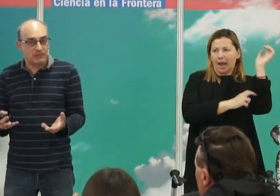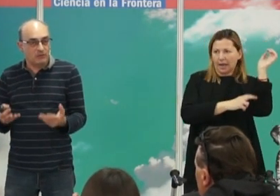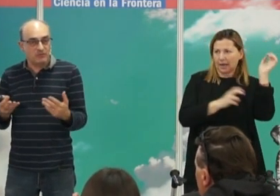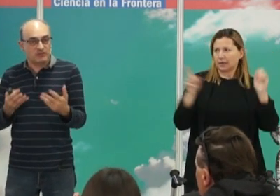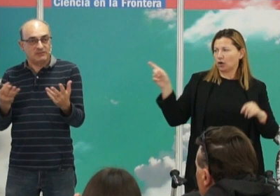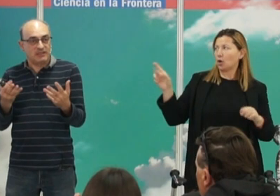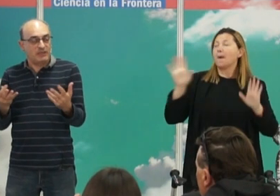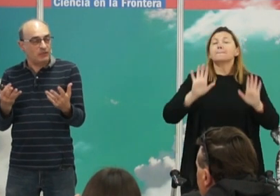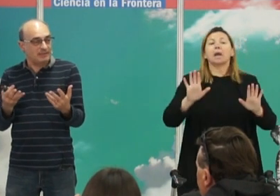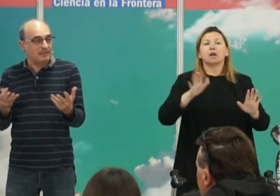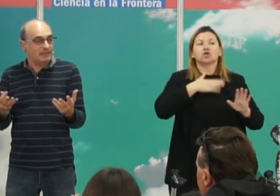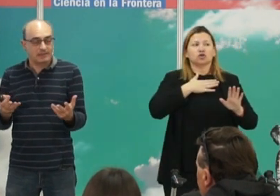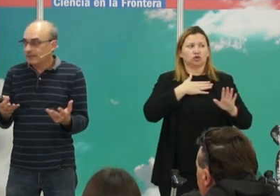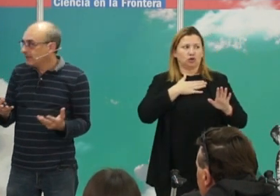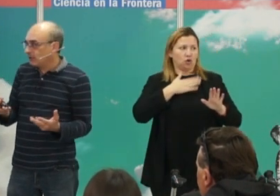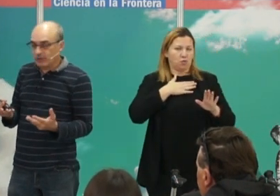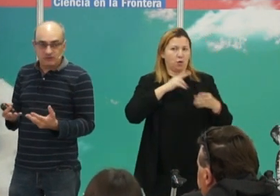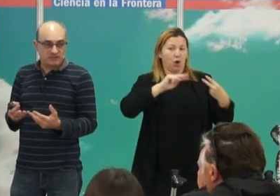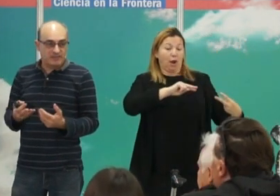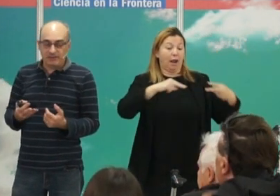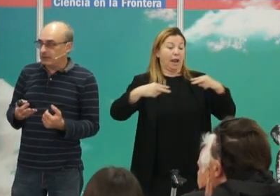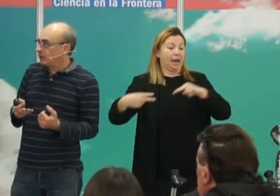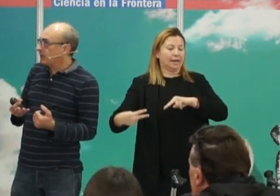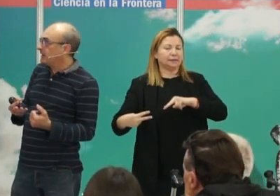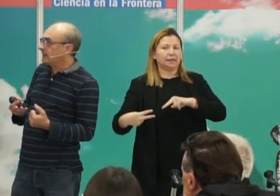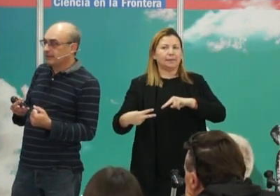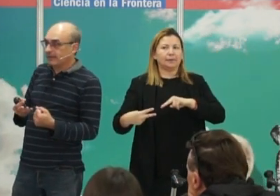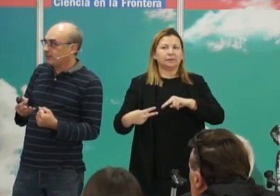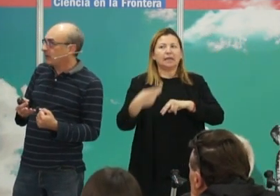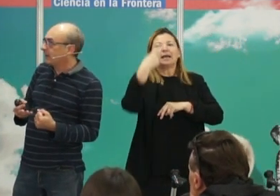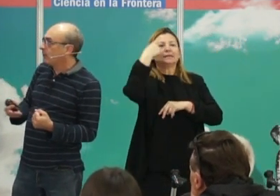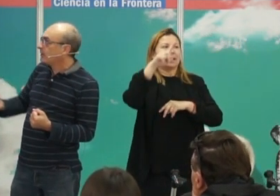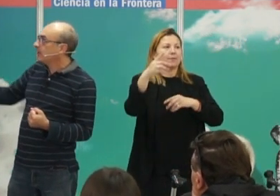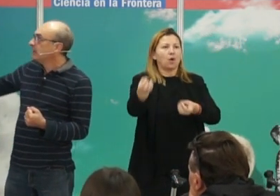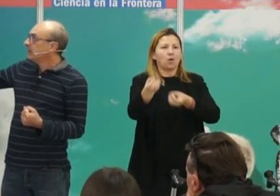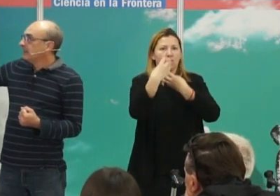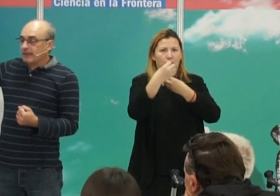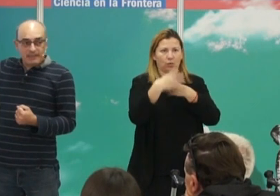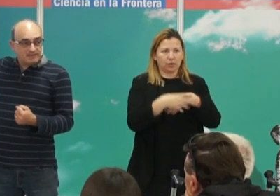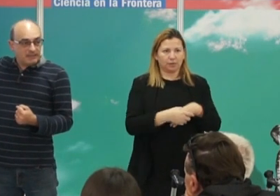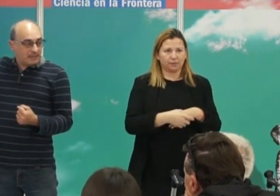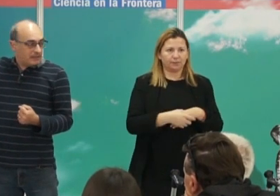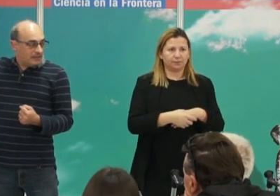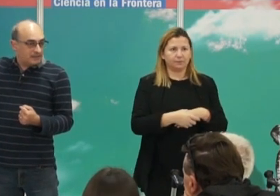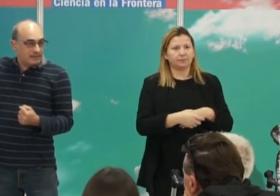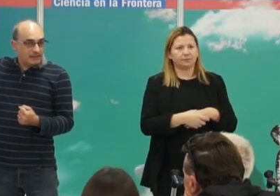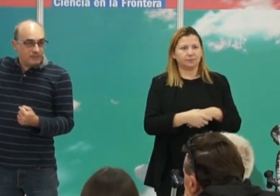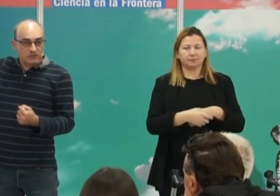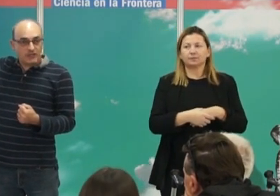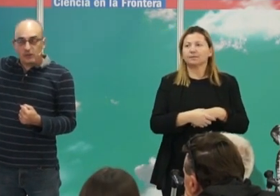genéticamente, no hemos sabido entender lo que nos estaba diciendo el registro arqueológico. Hay esta